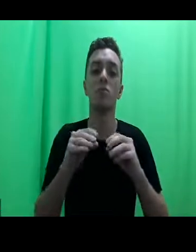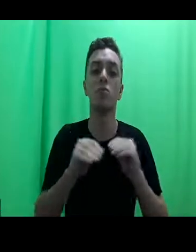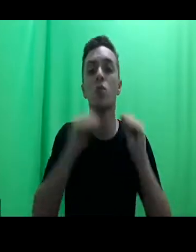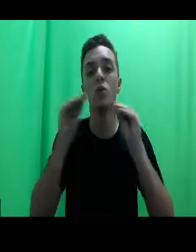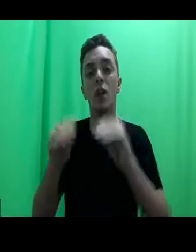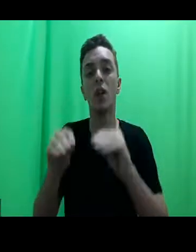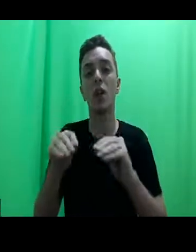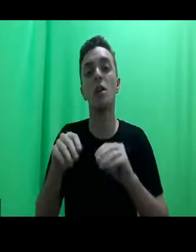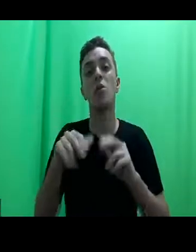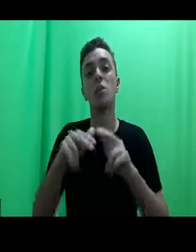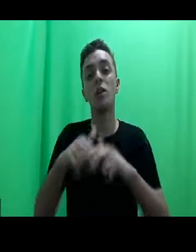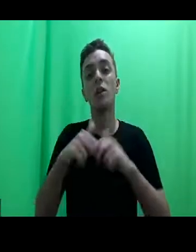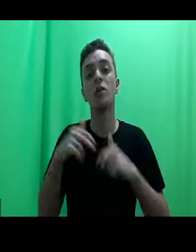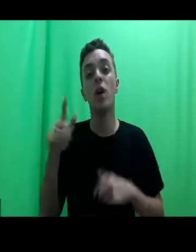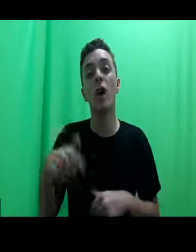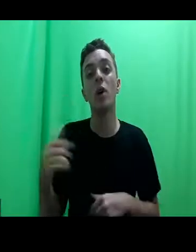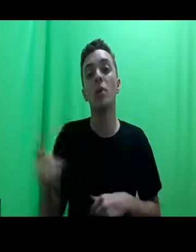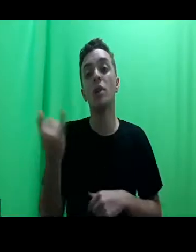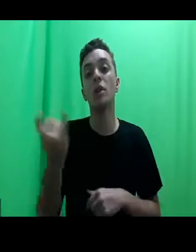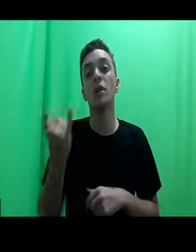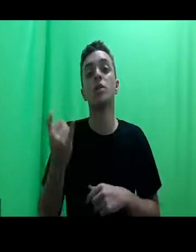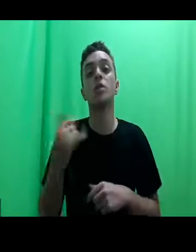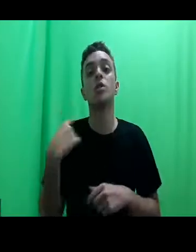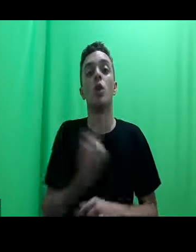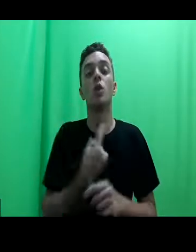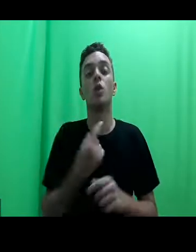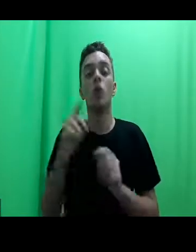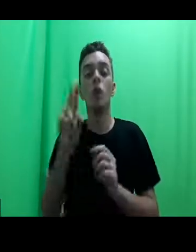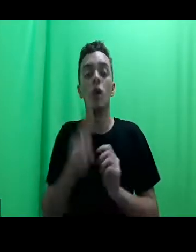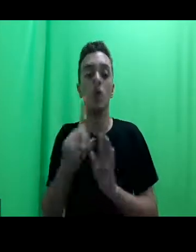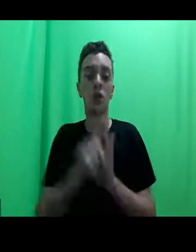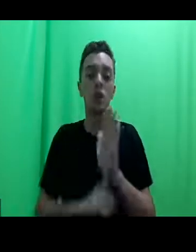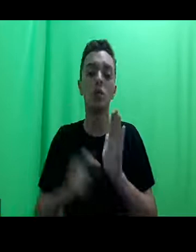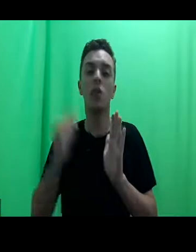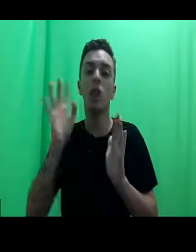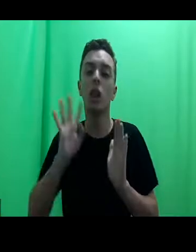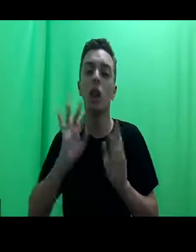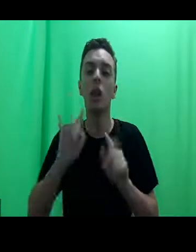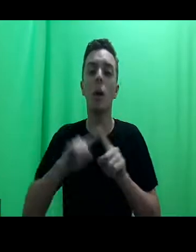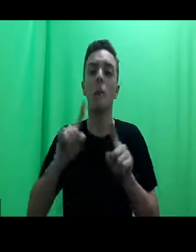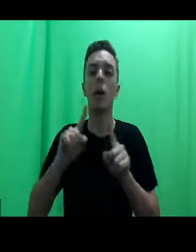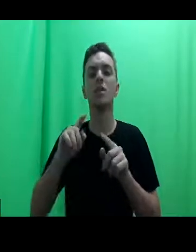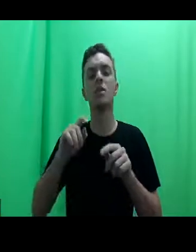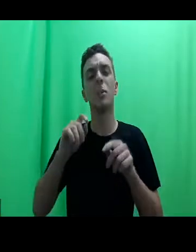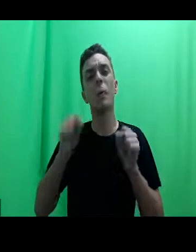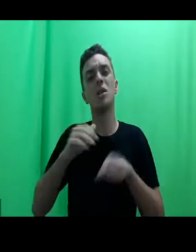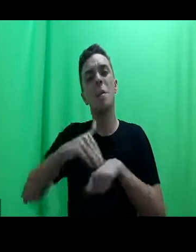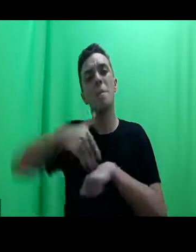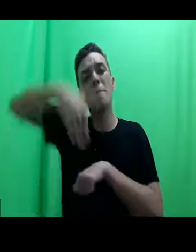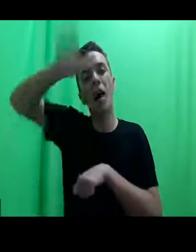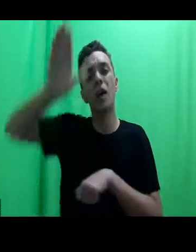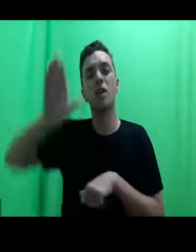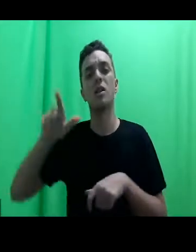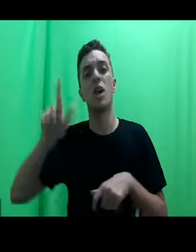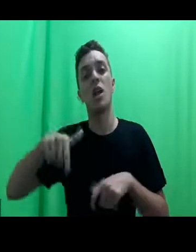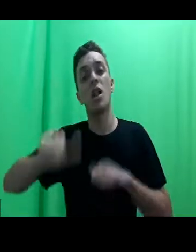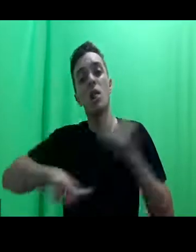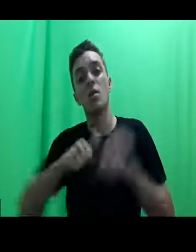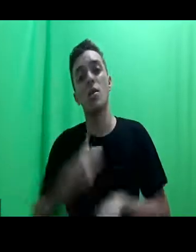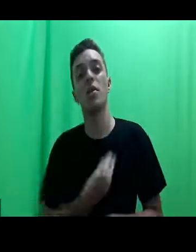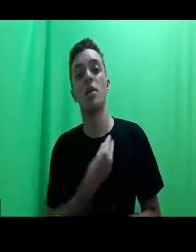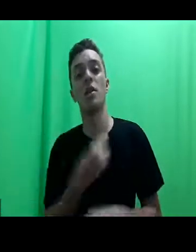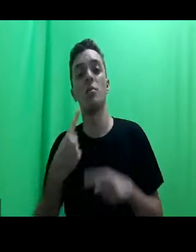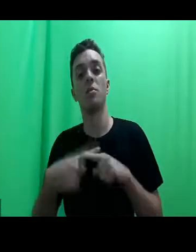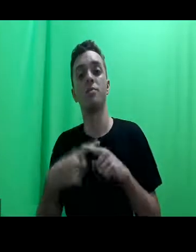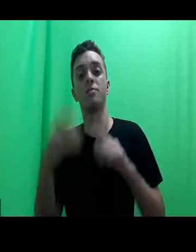além de um mero uso do direito, mesmo que seja um uso para a defesa de uma causa. Por quê? Porque as clínicas estão